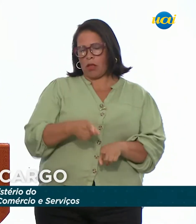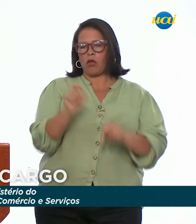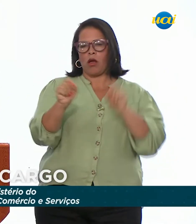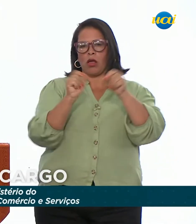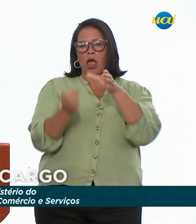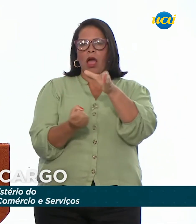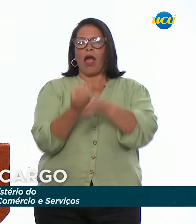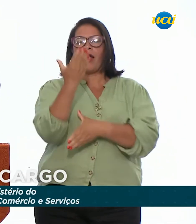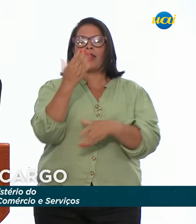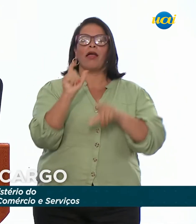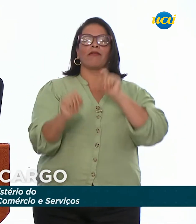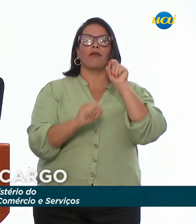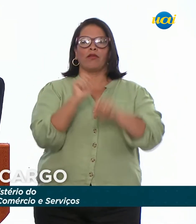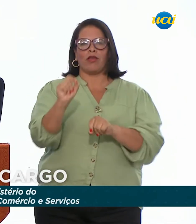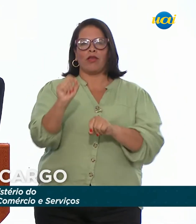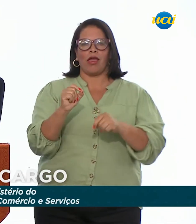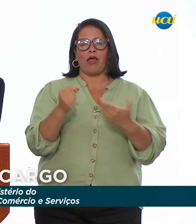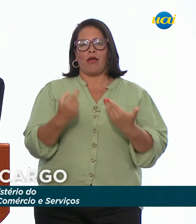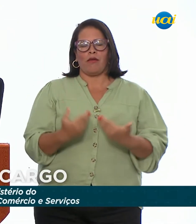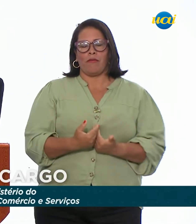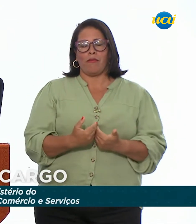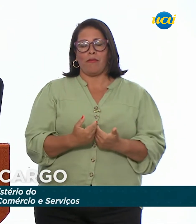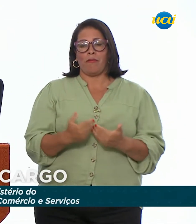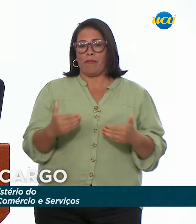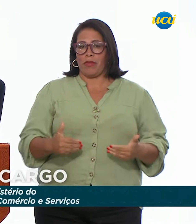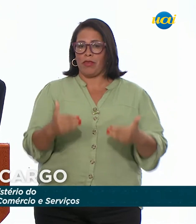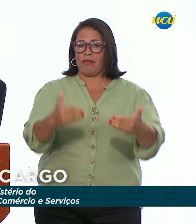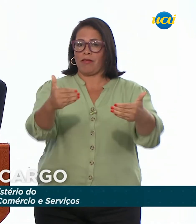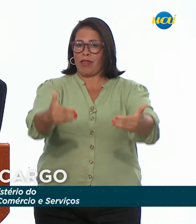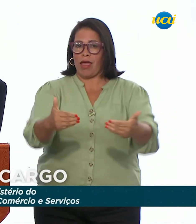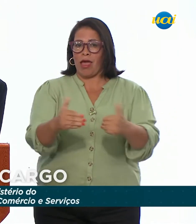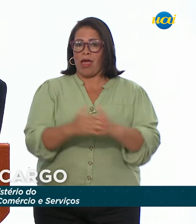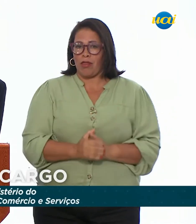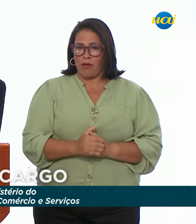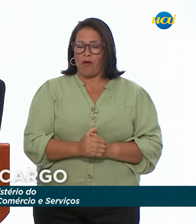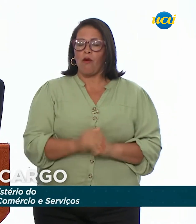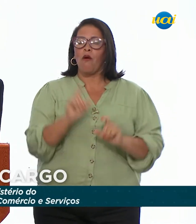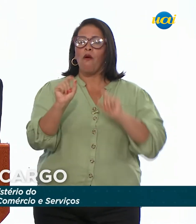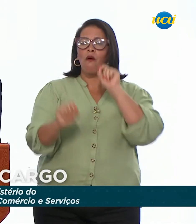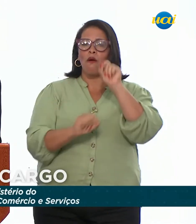recriação do MEDIC como uma medida